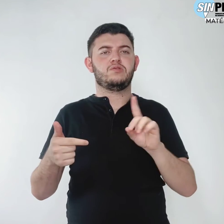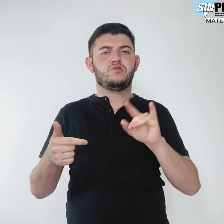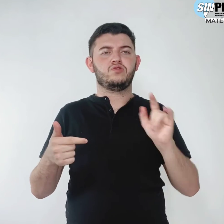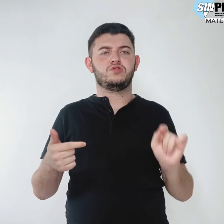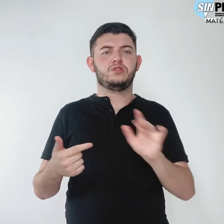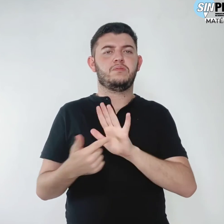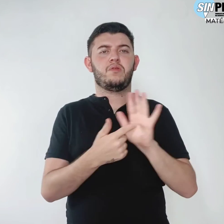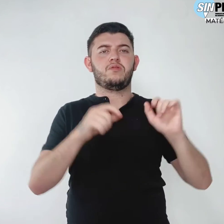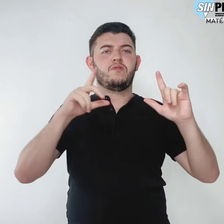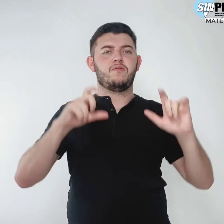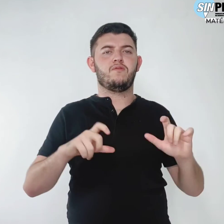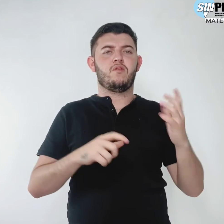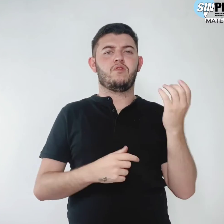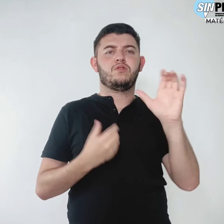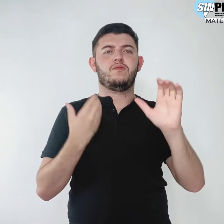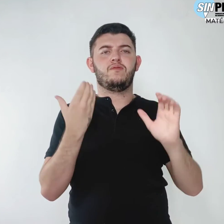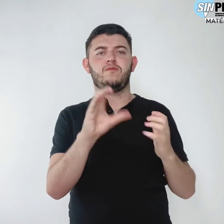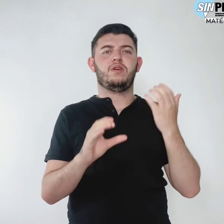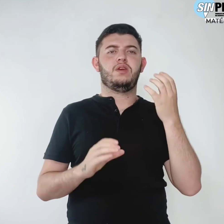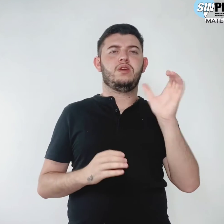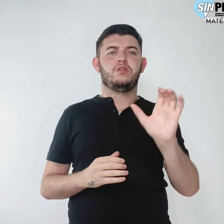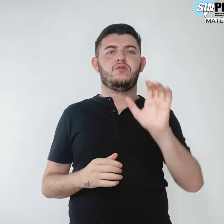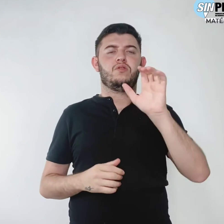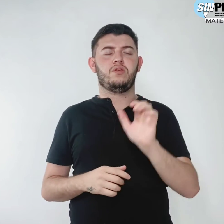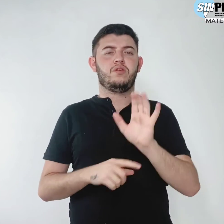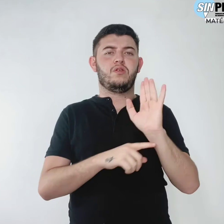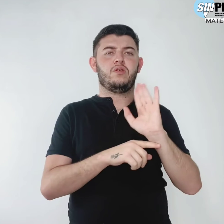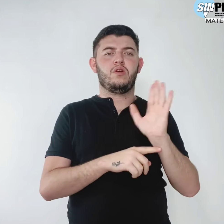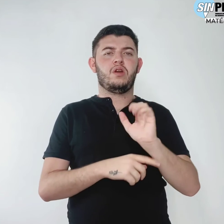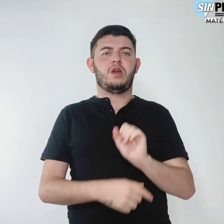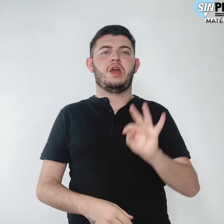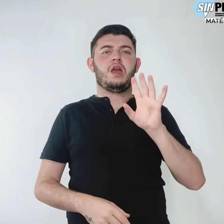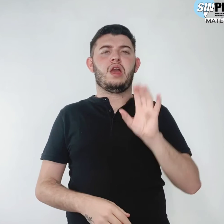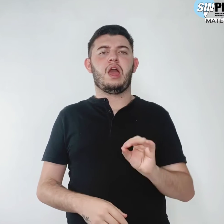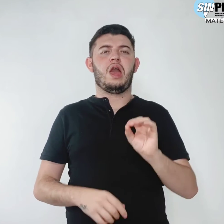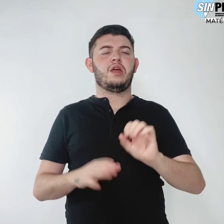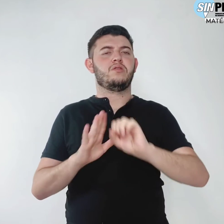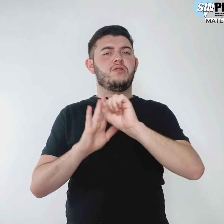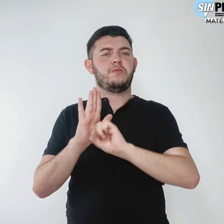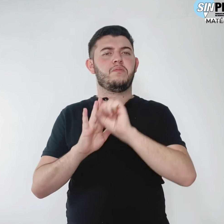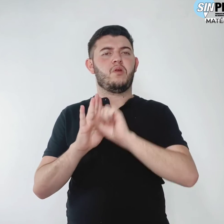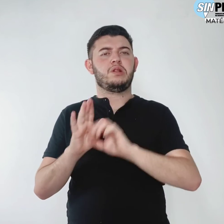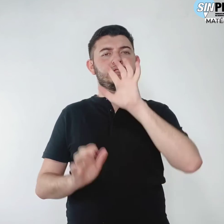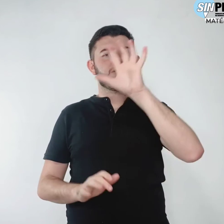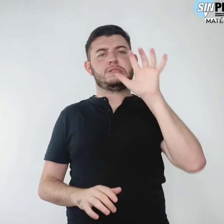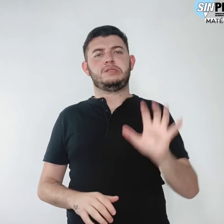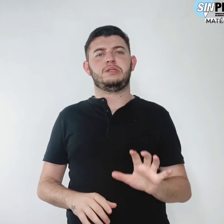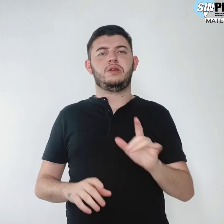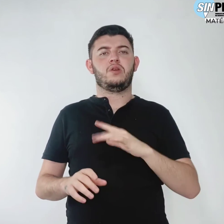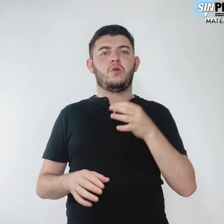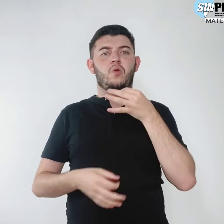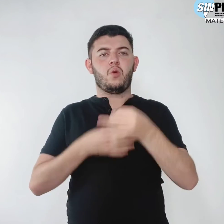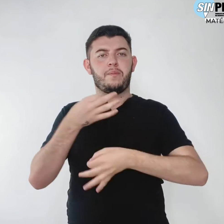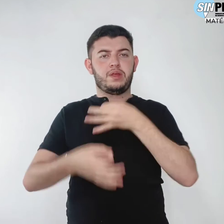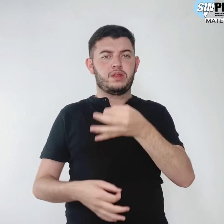de vídeo e fotos dos atos simbólicos nos estados com comentários de